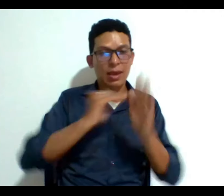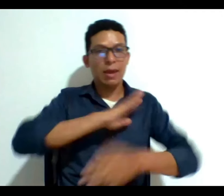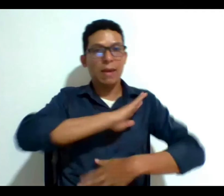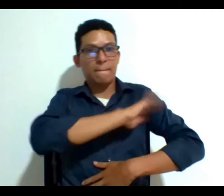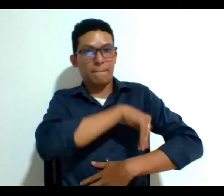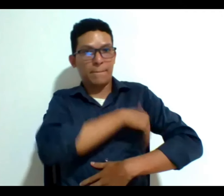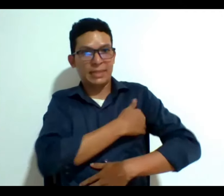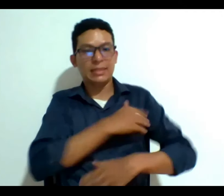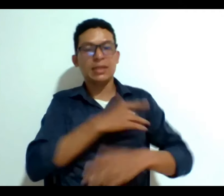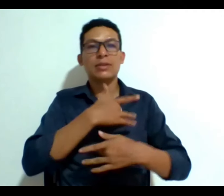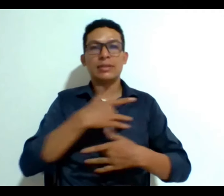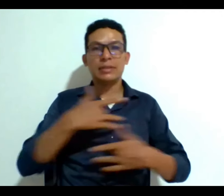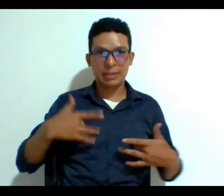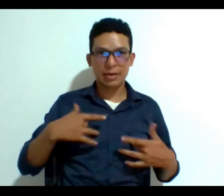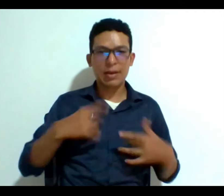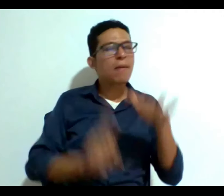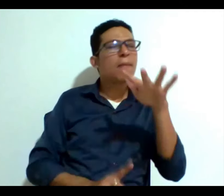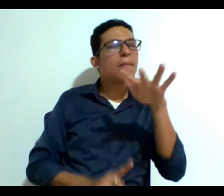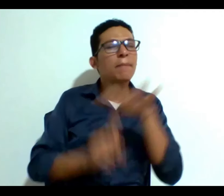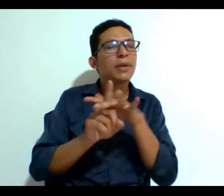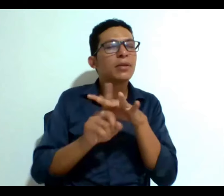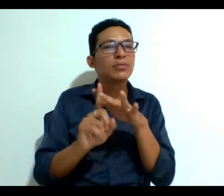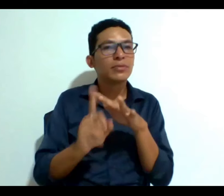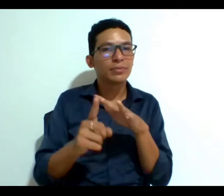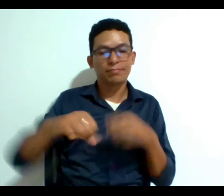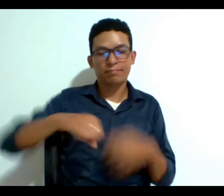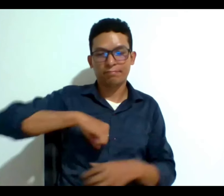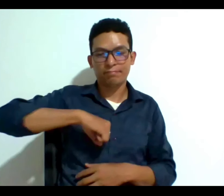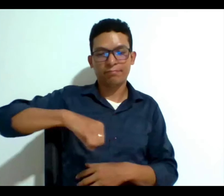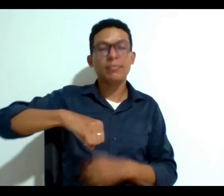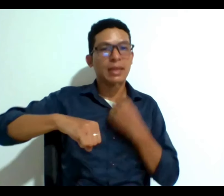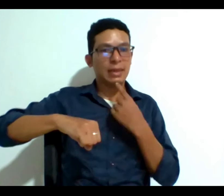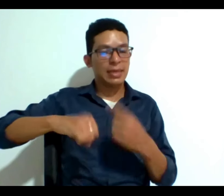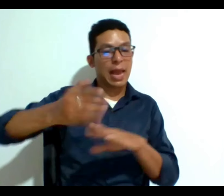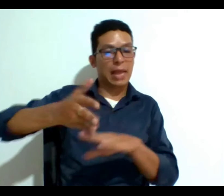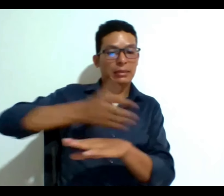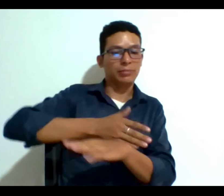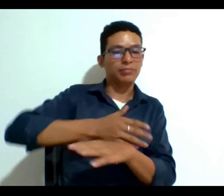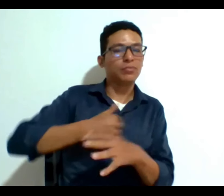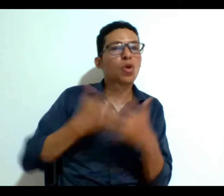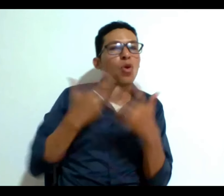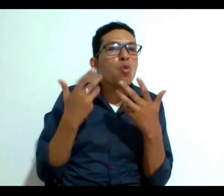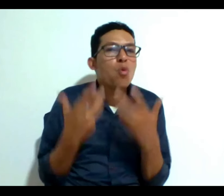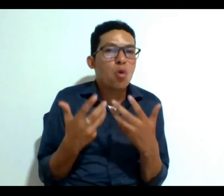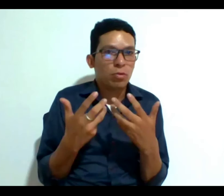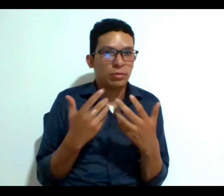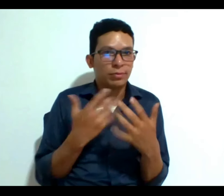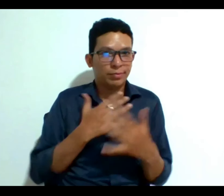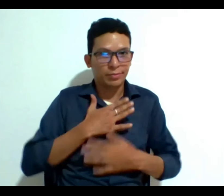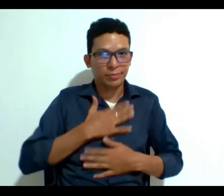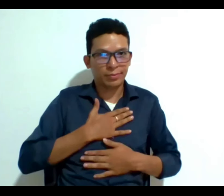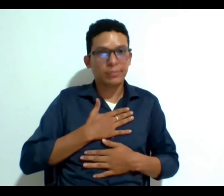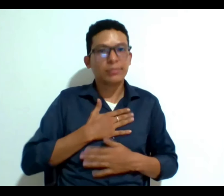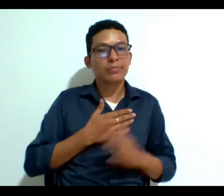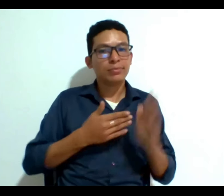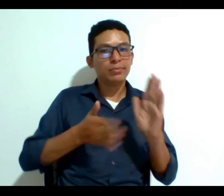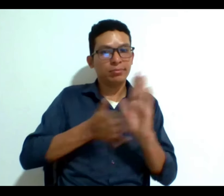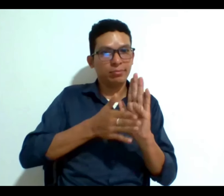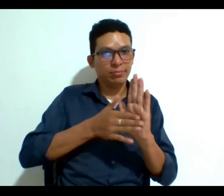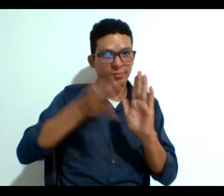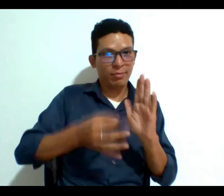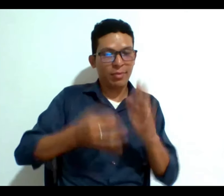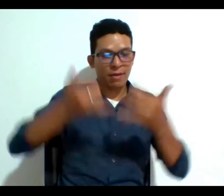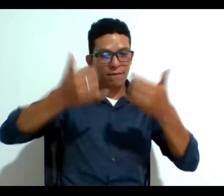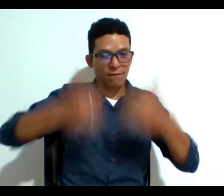Salud esto surge este derecho a decir anticipadamente cómo quiero tramitar el final de mi vida hasta